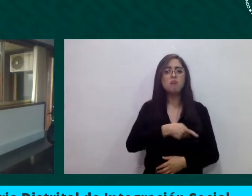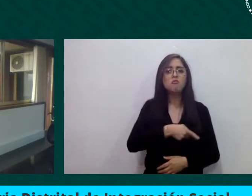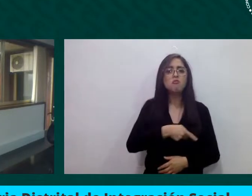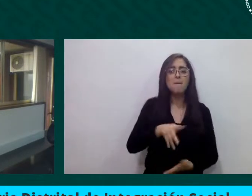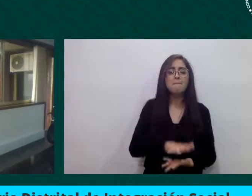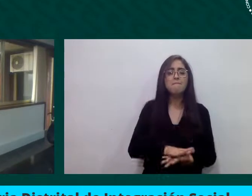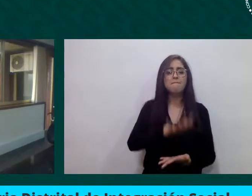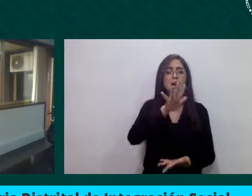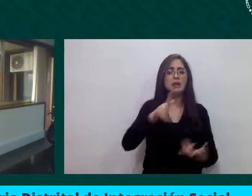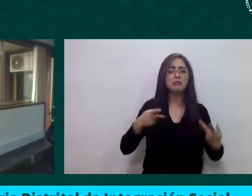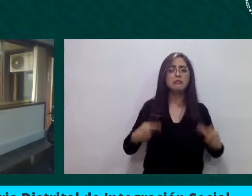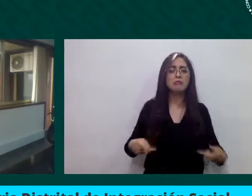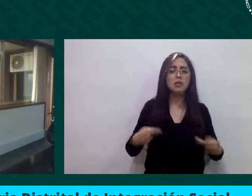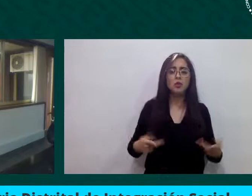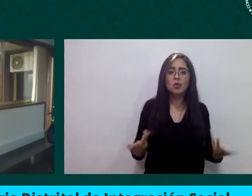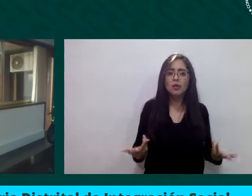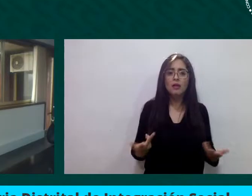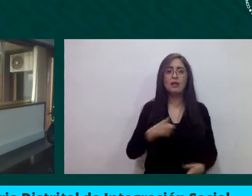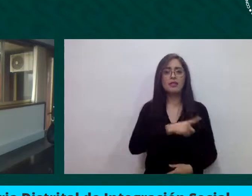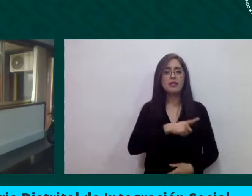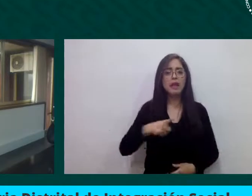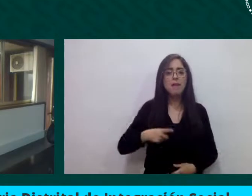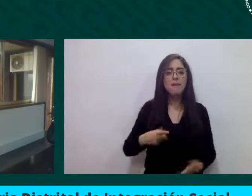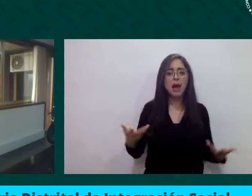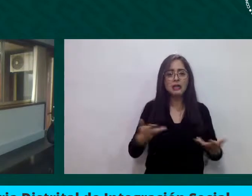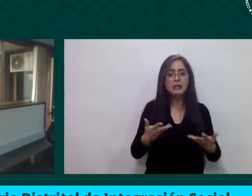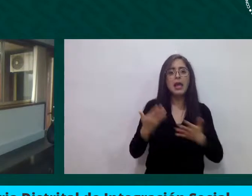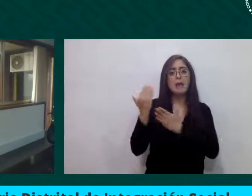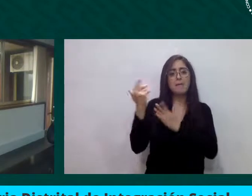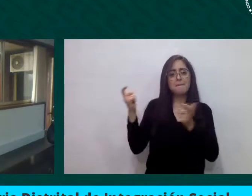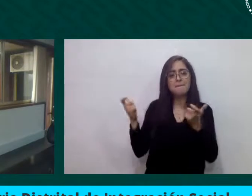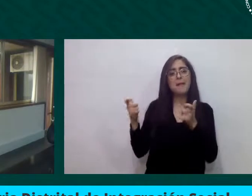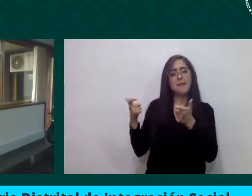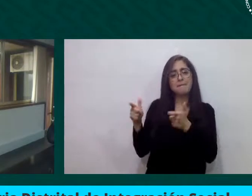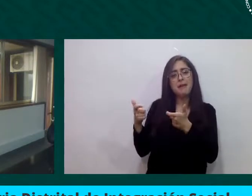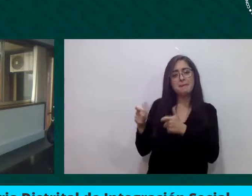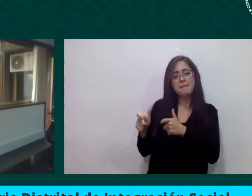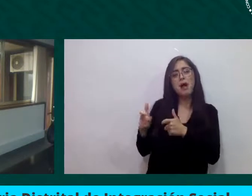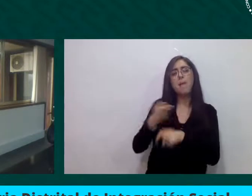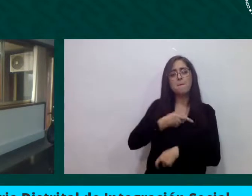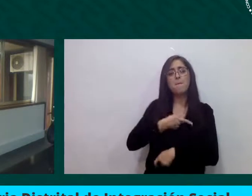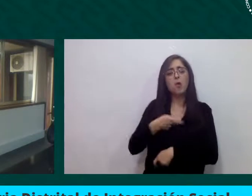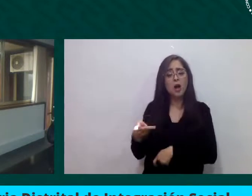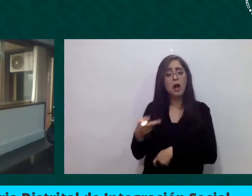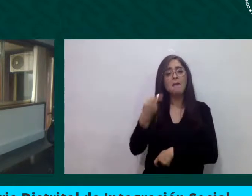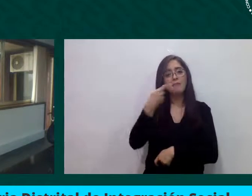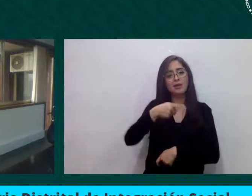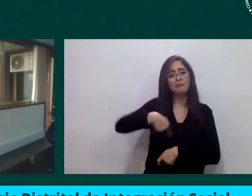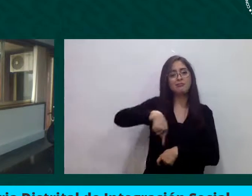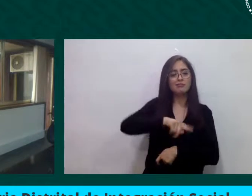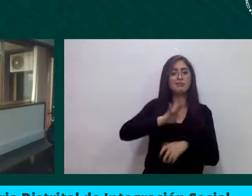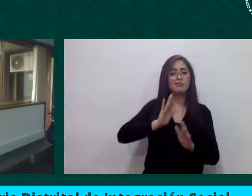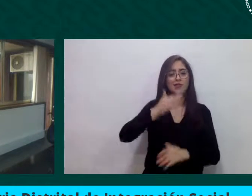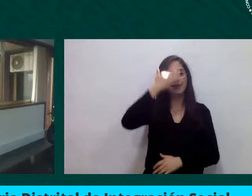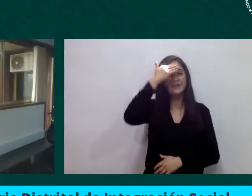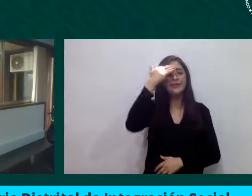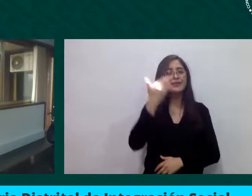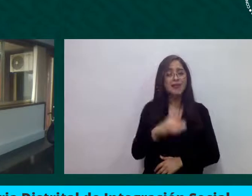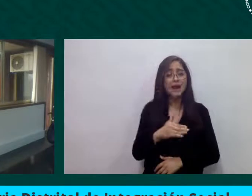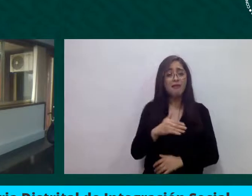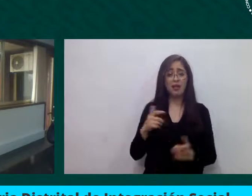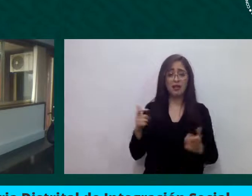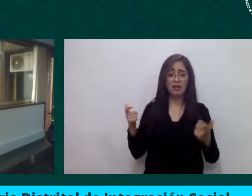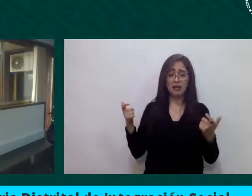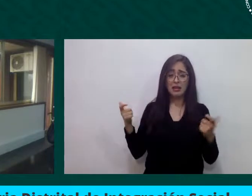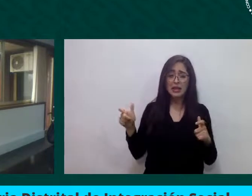pobreza, pero ya se sabe que va a haber un incremento en donde la disminución va a ser muy difícil de concretar, por lo que las